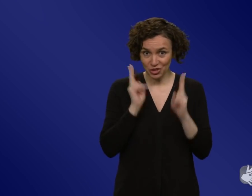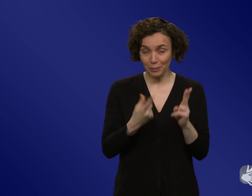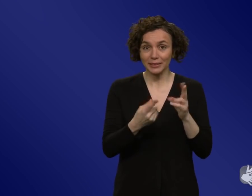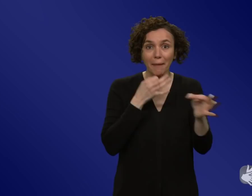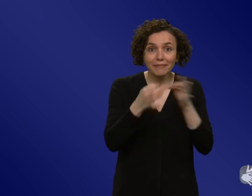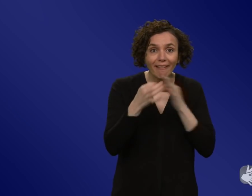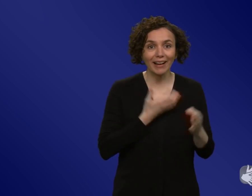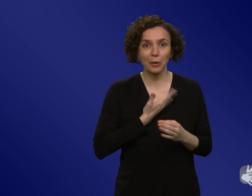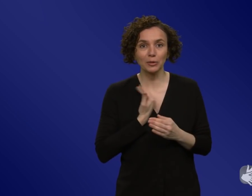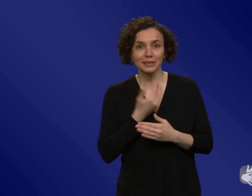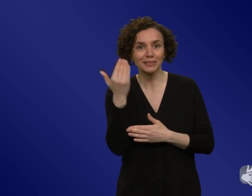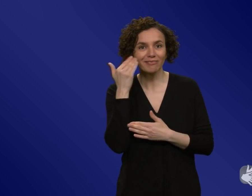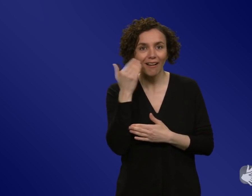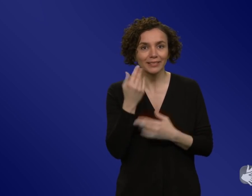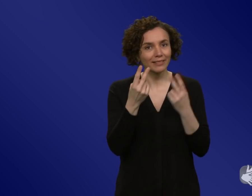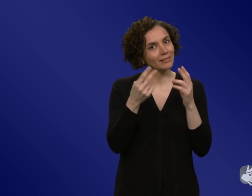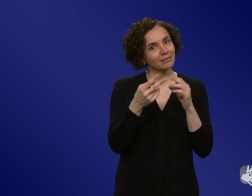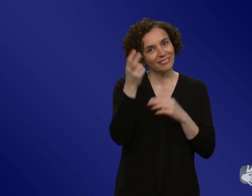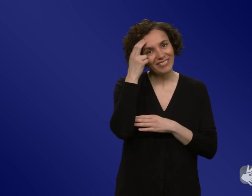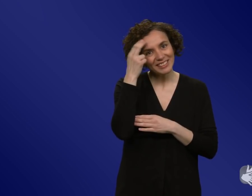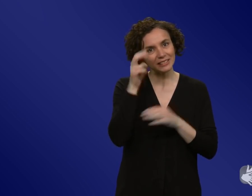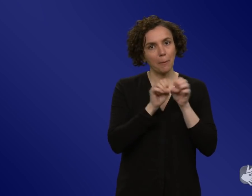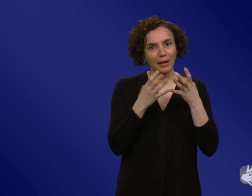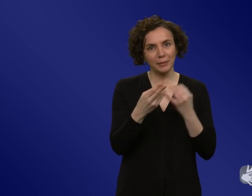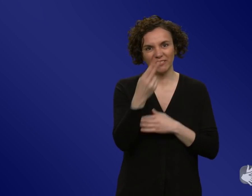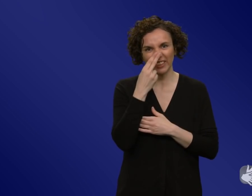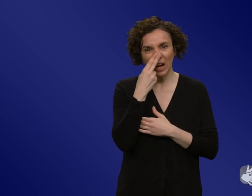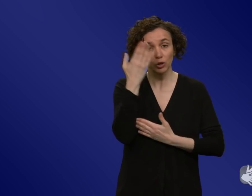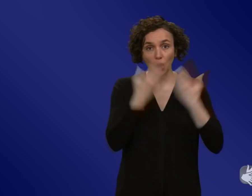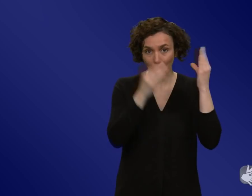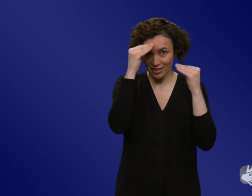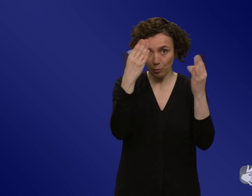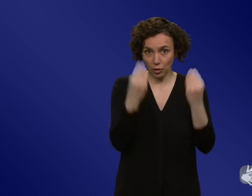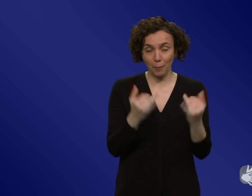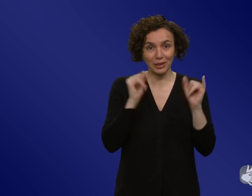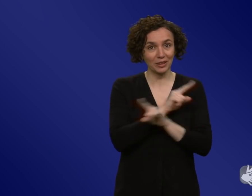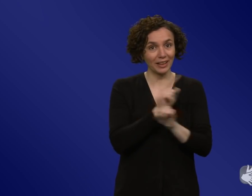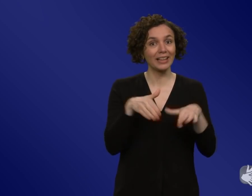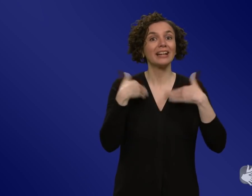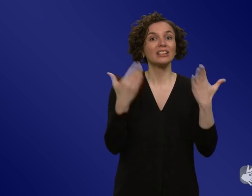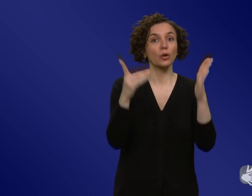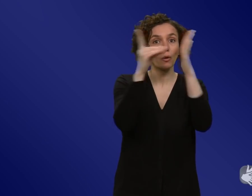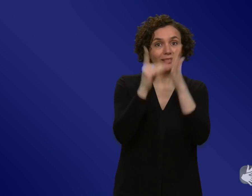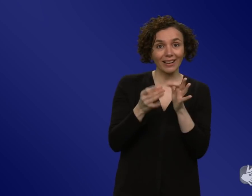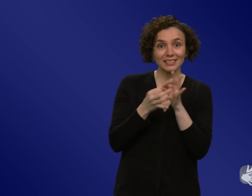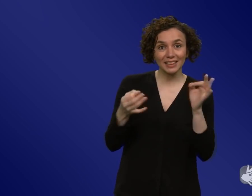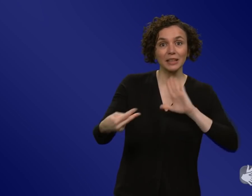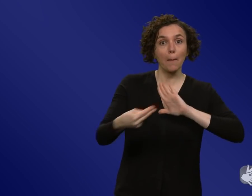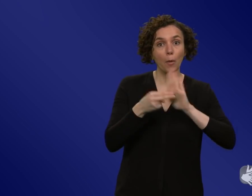die Dinge, die die Pandemie bedingen, die Informationen, die da ankommen oder auch nicht. Werden solche Datensätze in der politischen Entscheidungsfindung